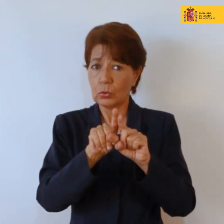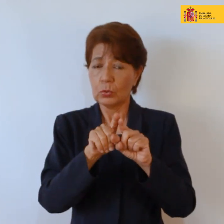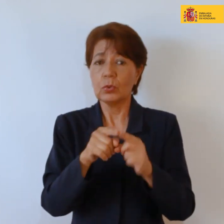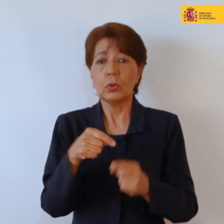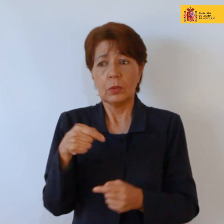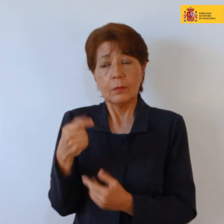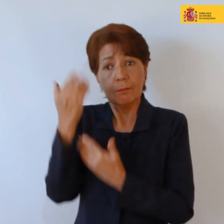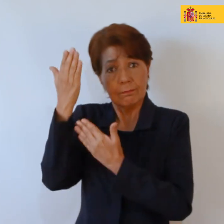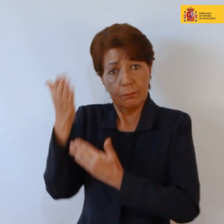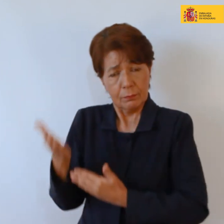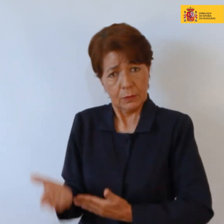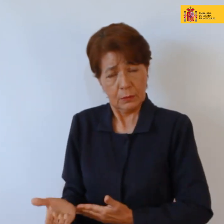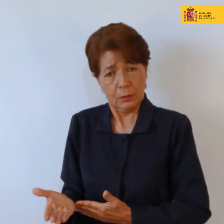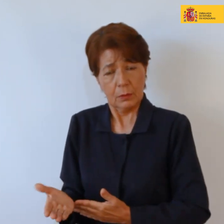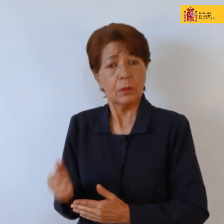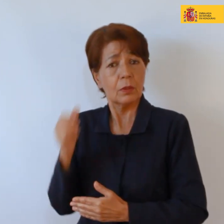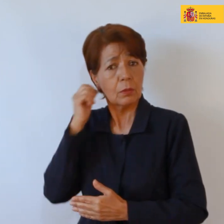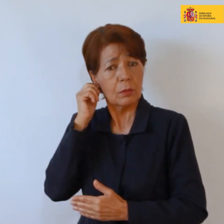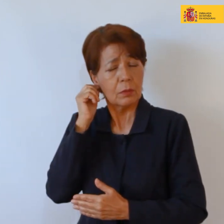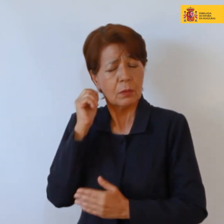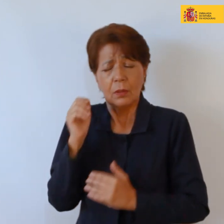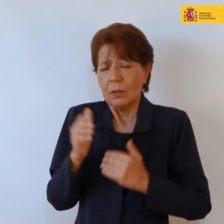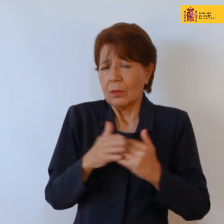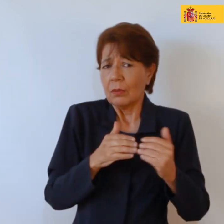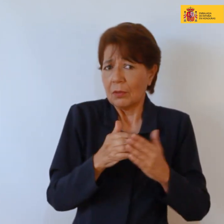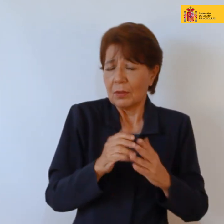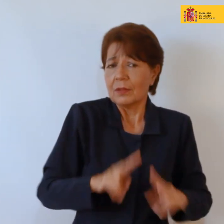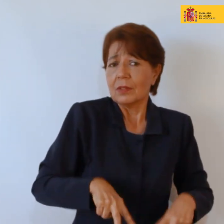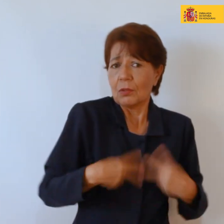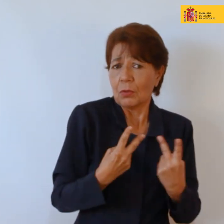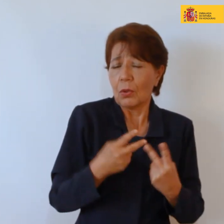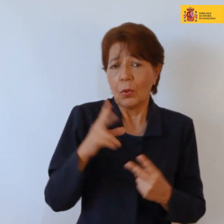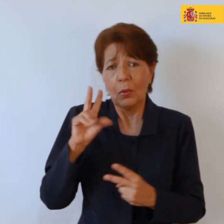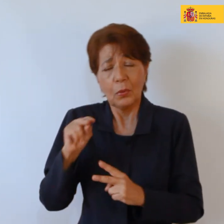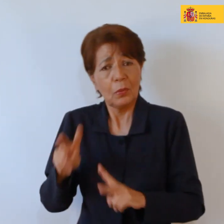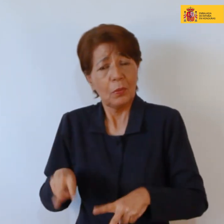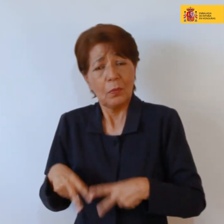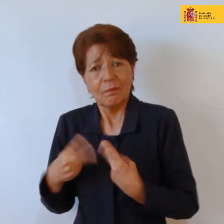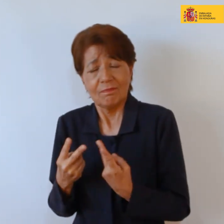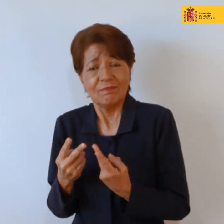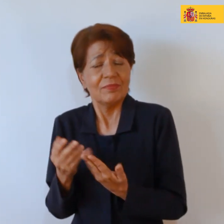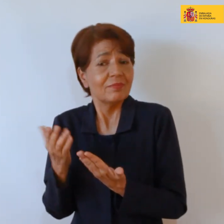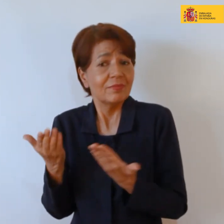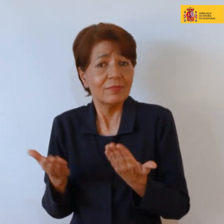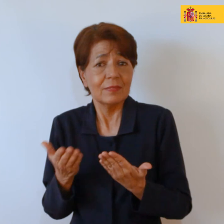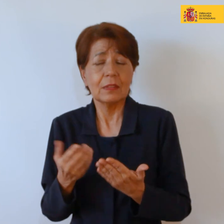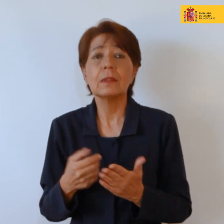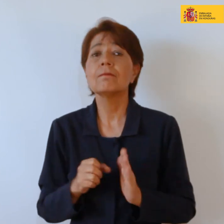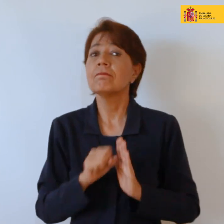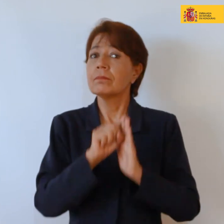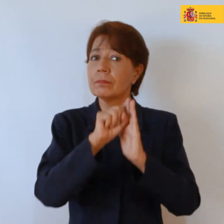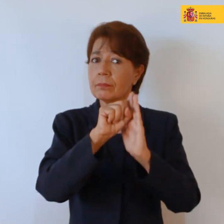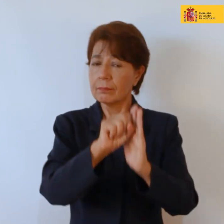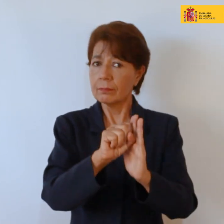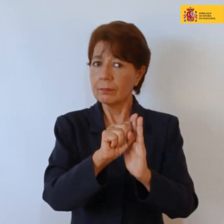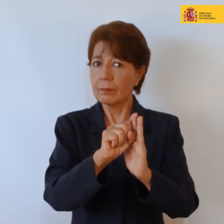parecía pues eso un personaje que independientemente de que fuera real o no me parecía un símbolo de